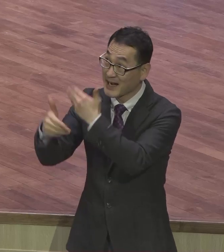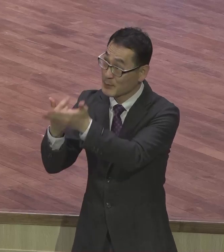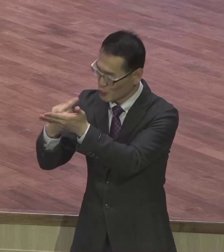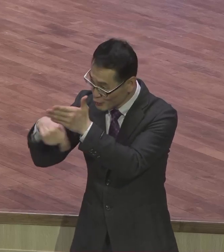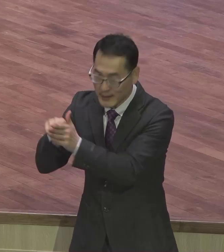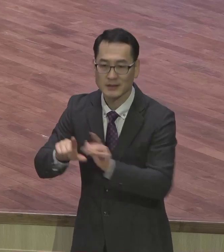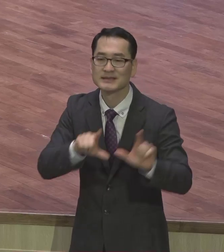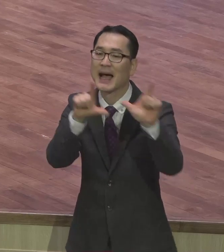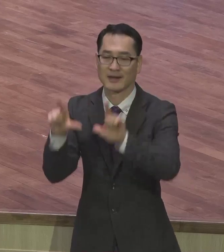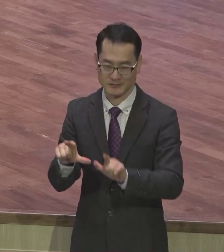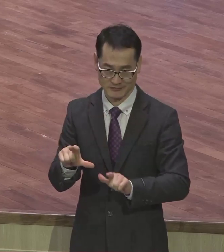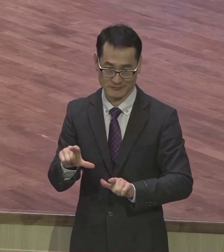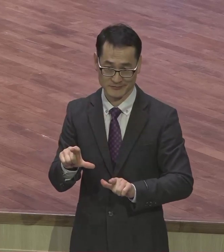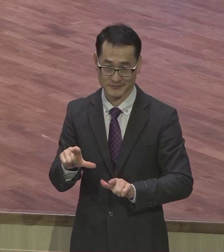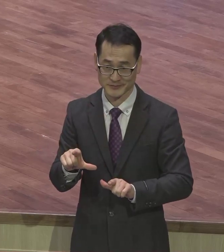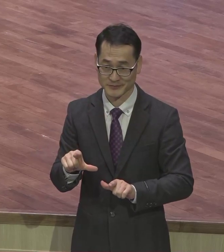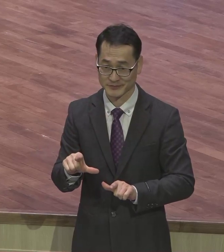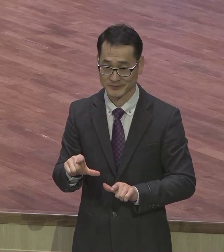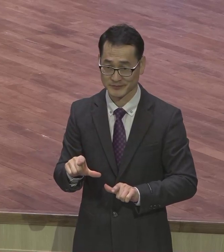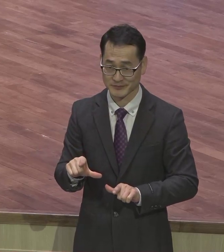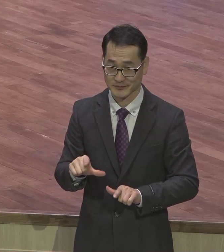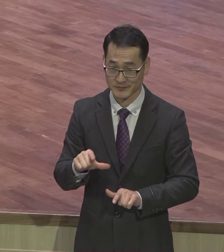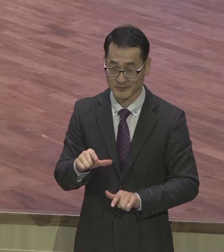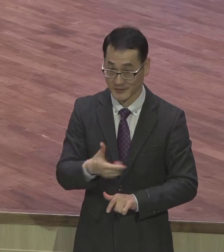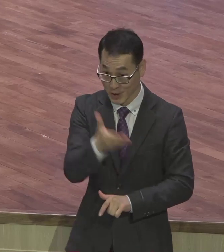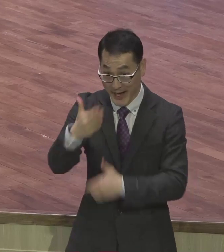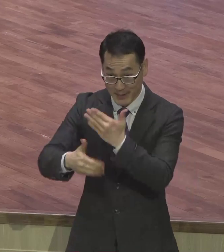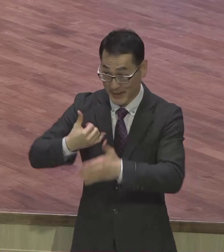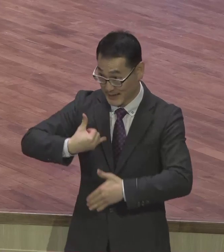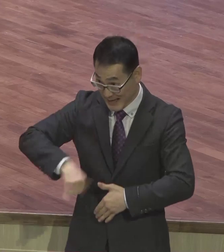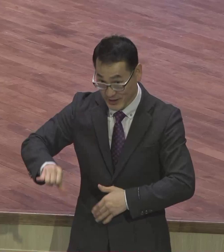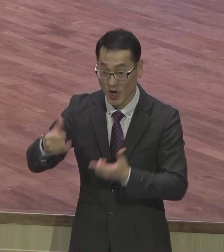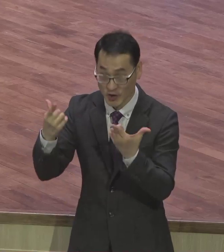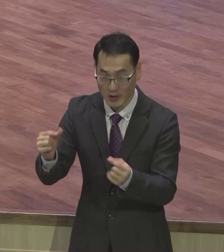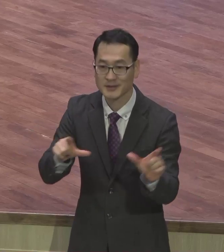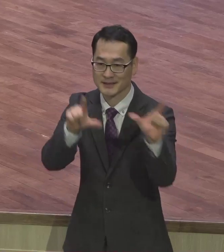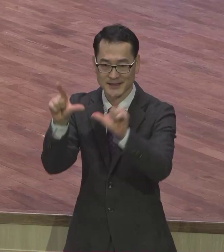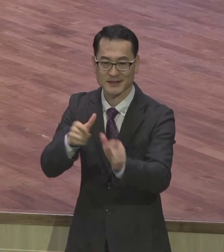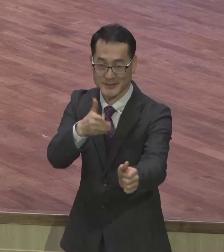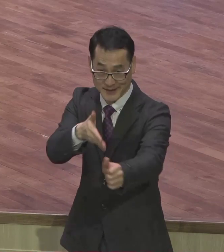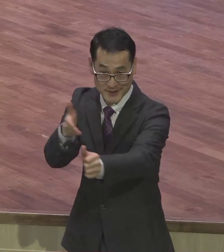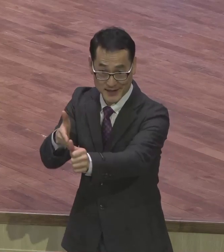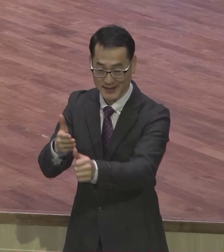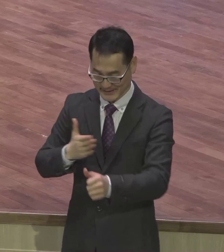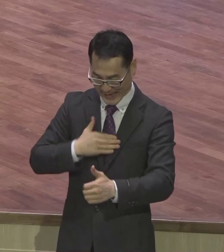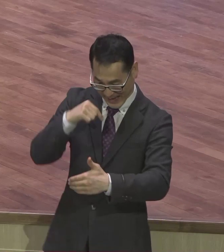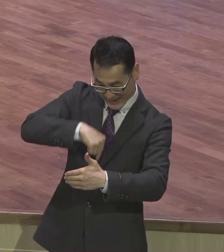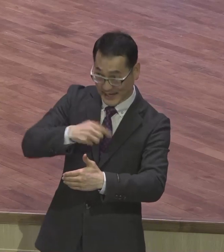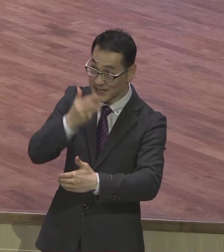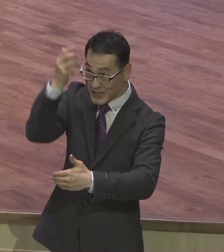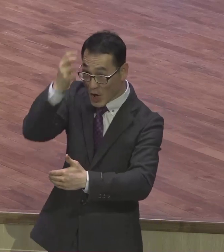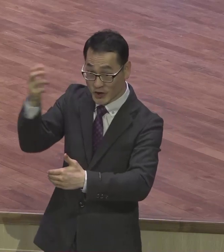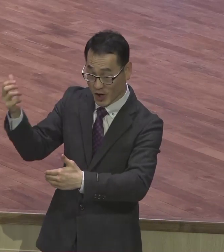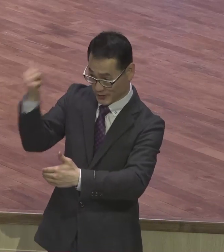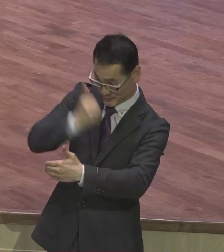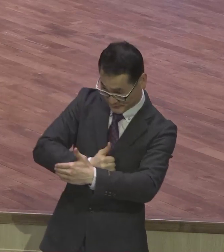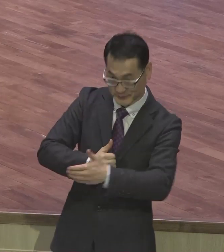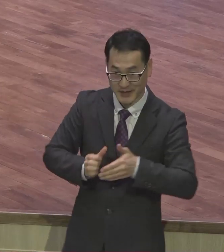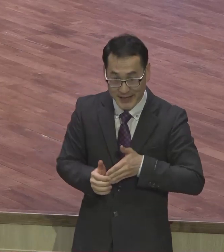이제부터 하나님 자녀로 사시기 바랍니다 이제는 내 안에 계신 성령인도 하심 따라서 삶의 현장에서 응답받는 삶을